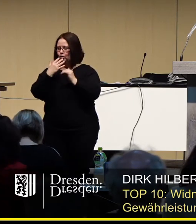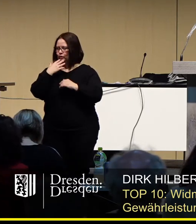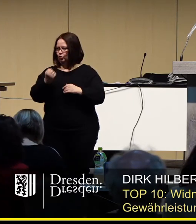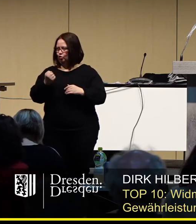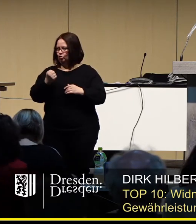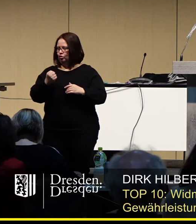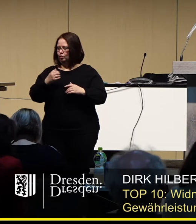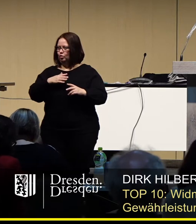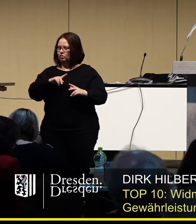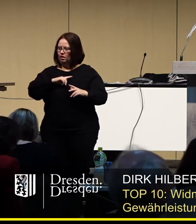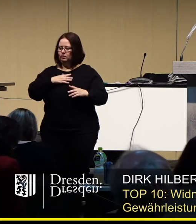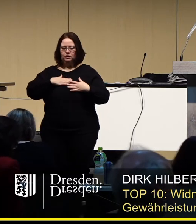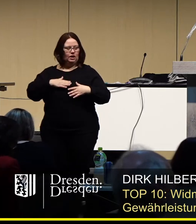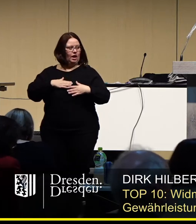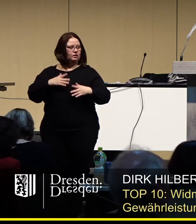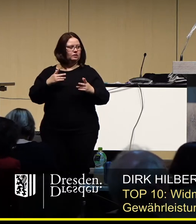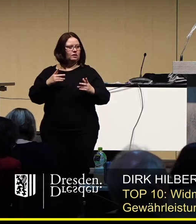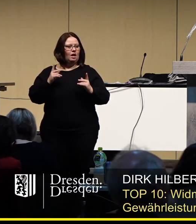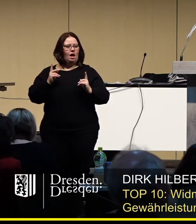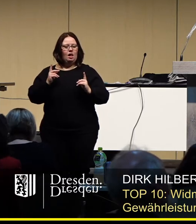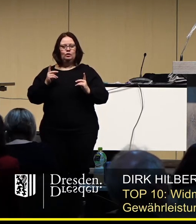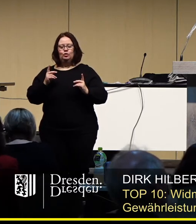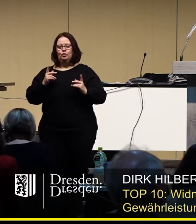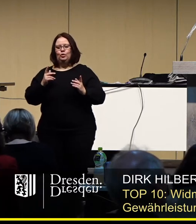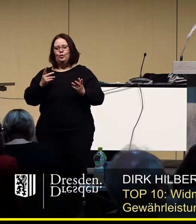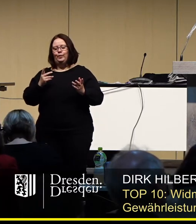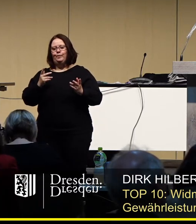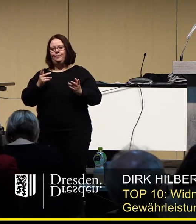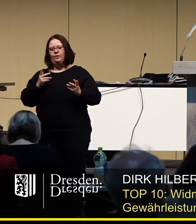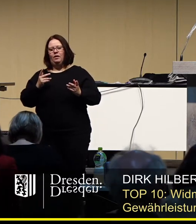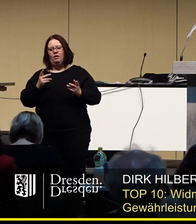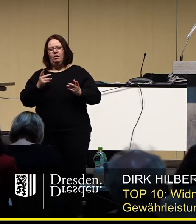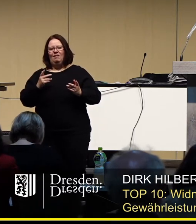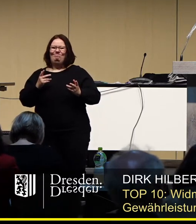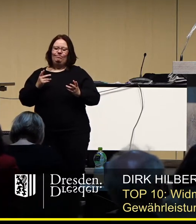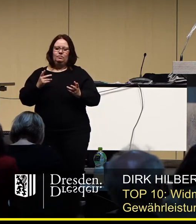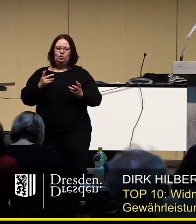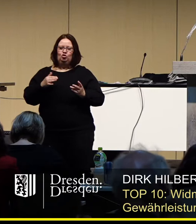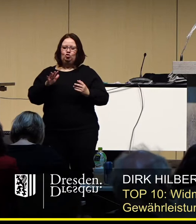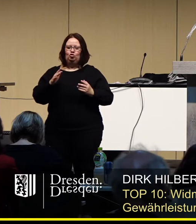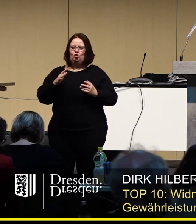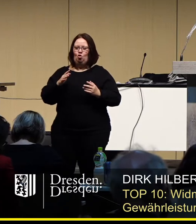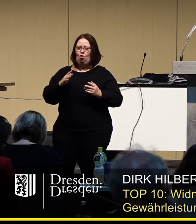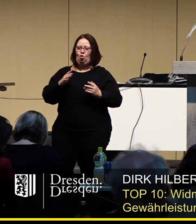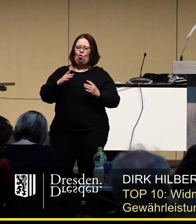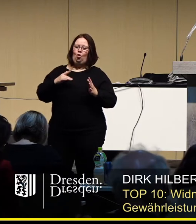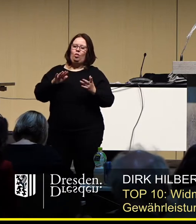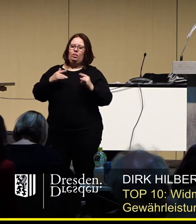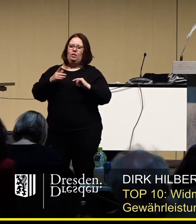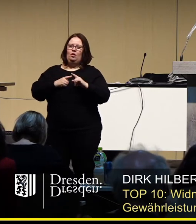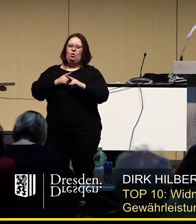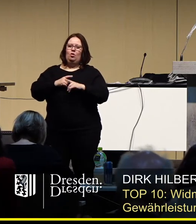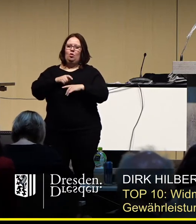möchte ich gerne tun. Also wir stehen, ich hatte es ja schon bei dem Bericht des